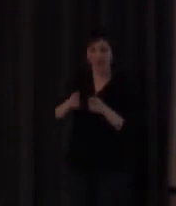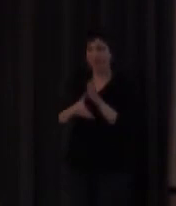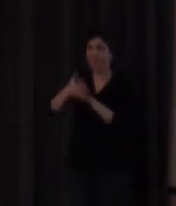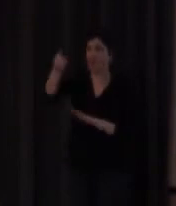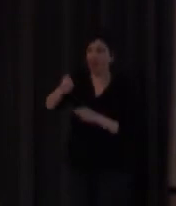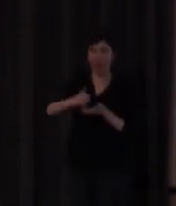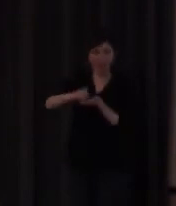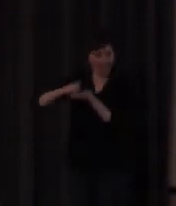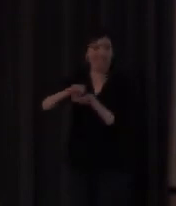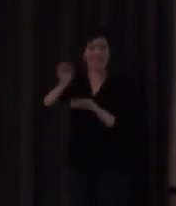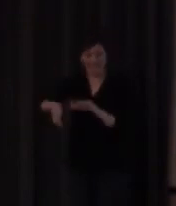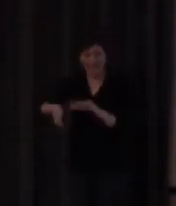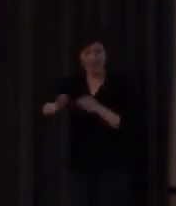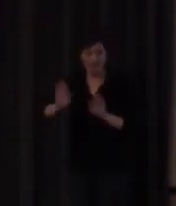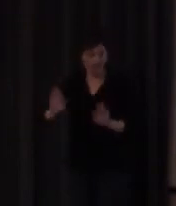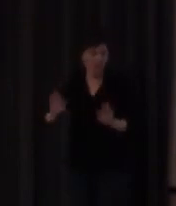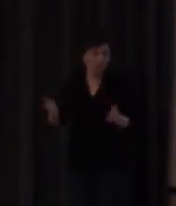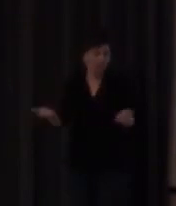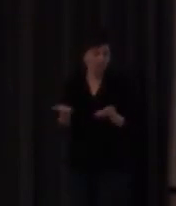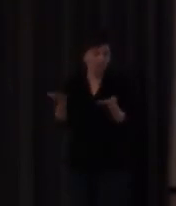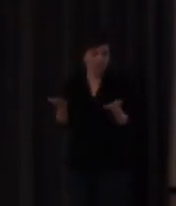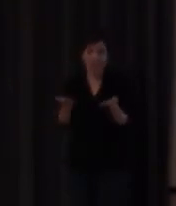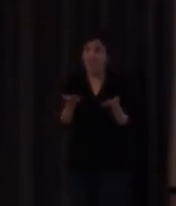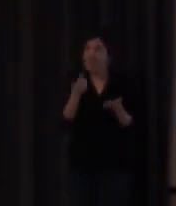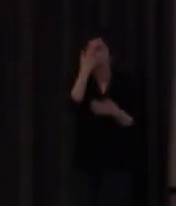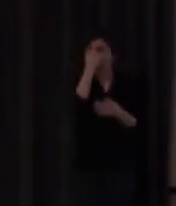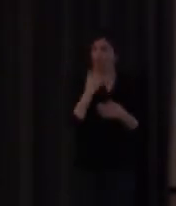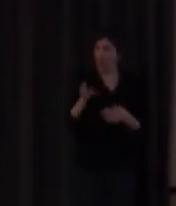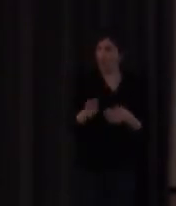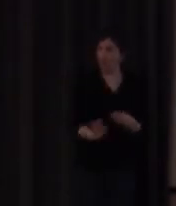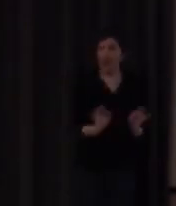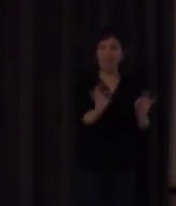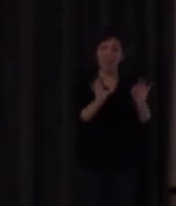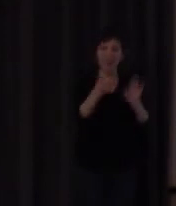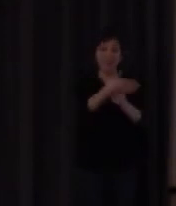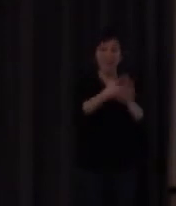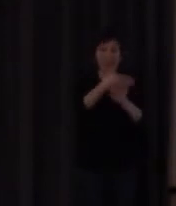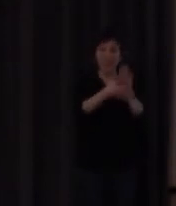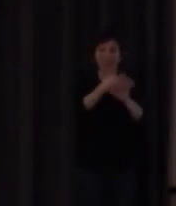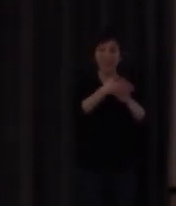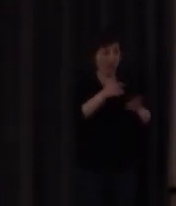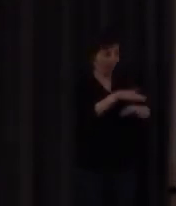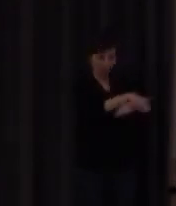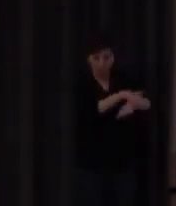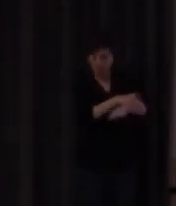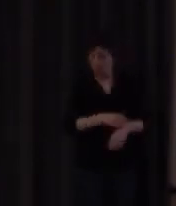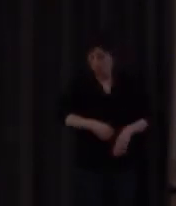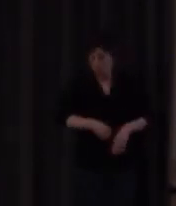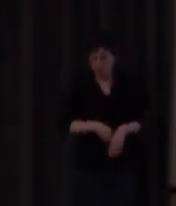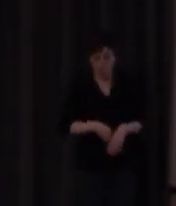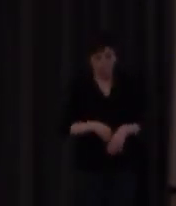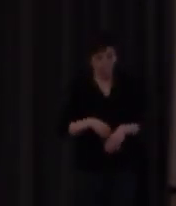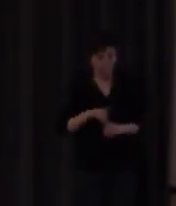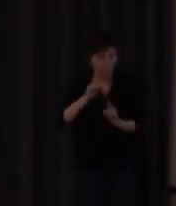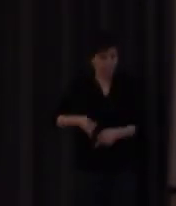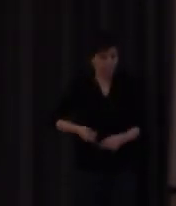pero no nos equivoquemos no es una la figura de especialista en LSE a la administración ni le va ni le viene porque no